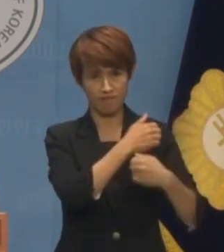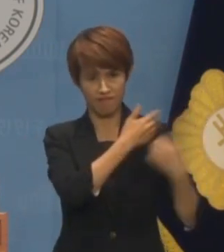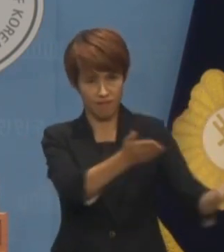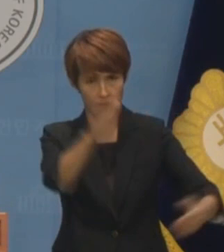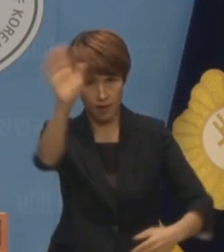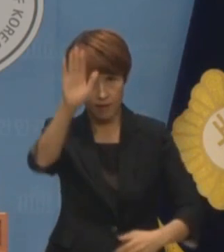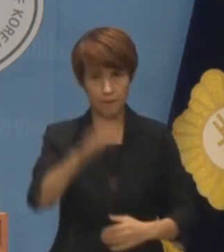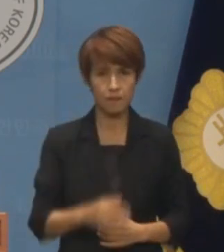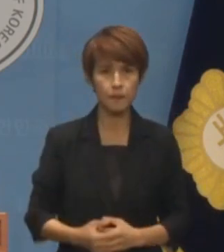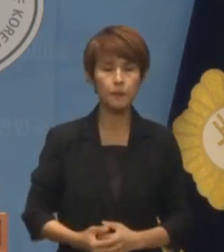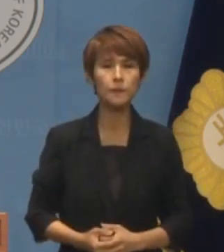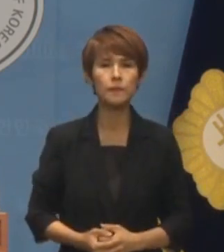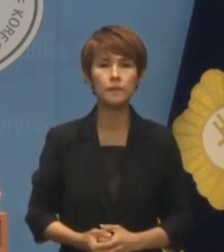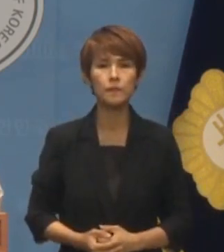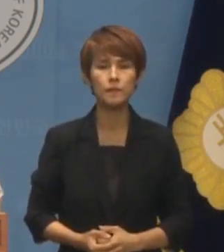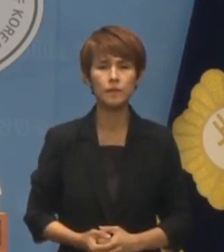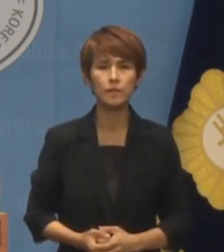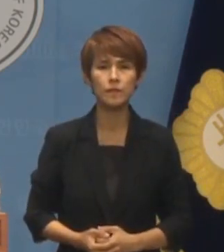않겠습니다